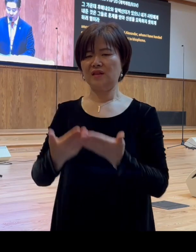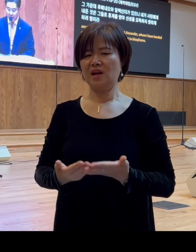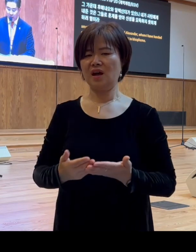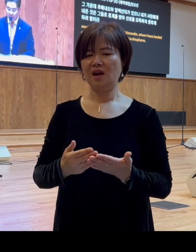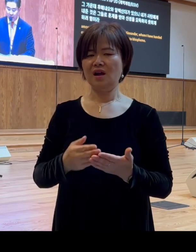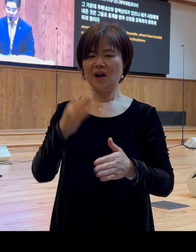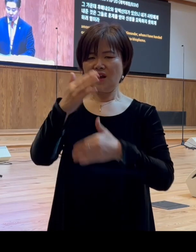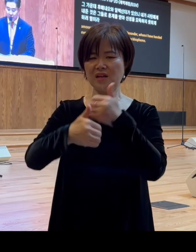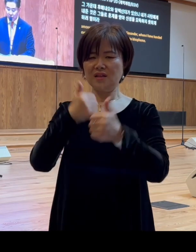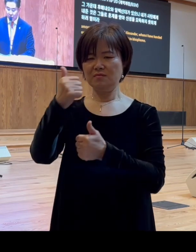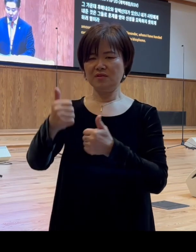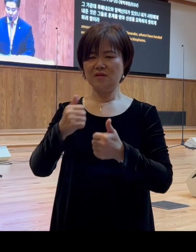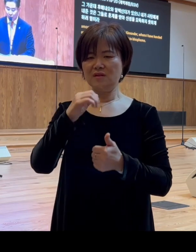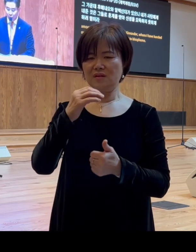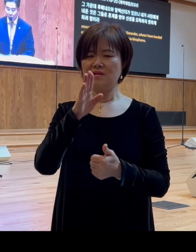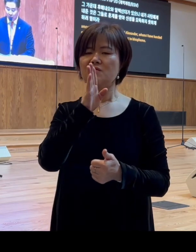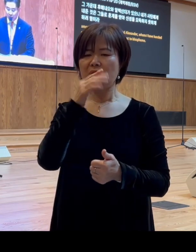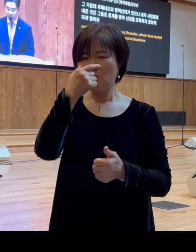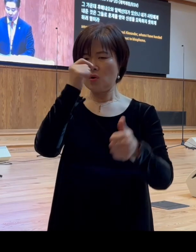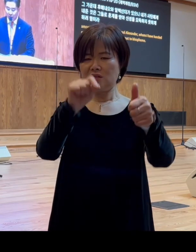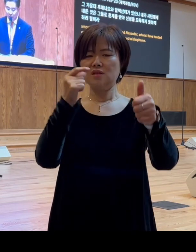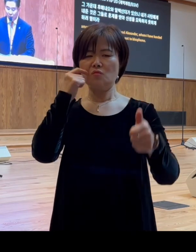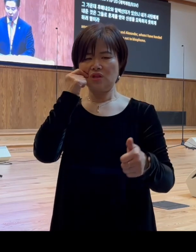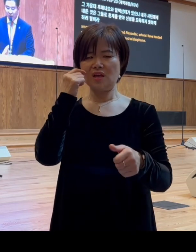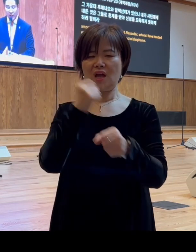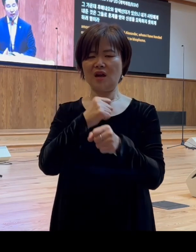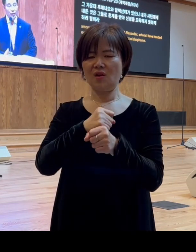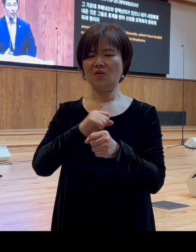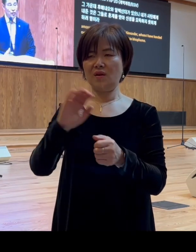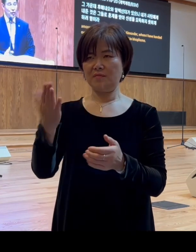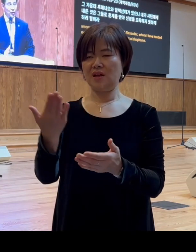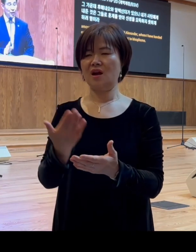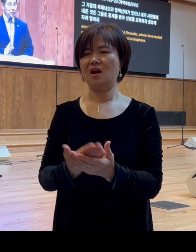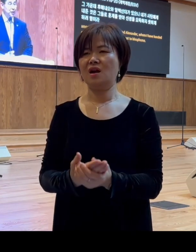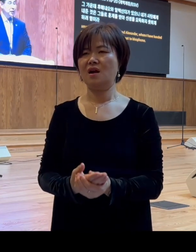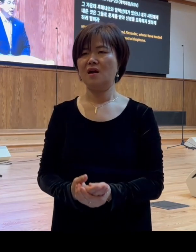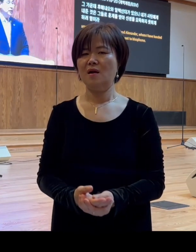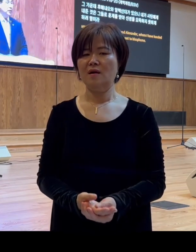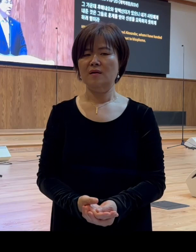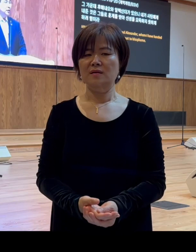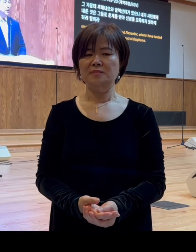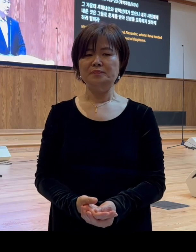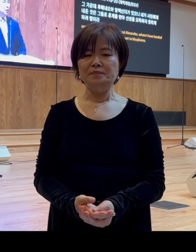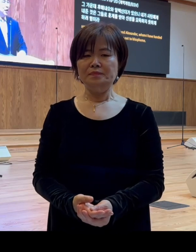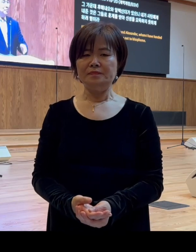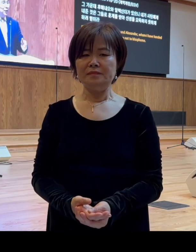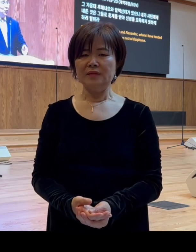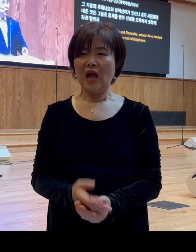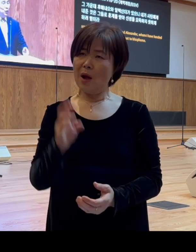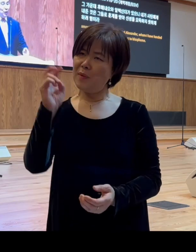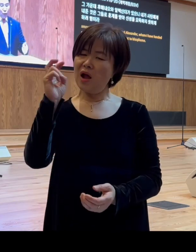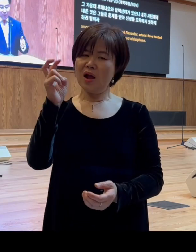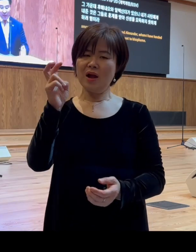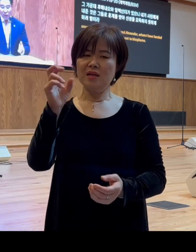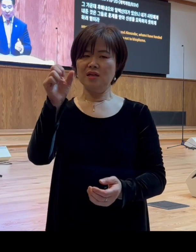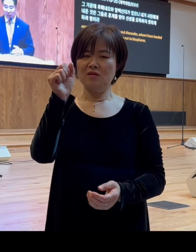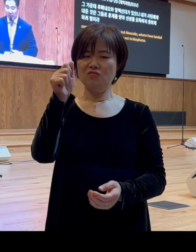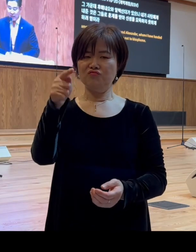신성을 모독하지 못하게 하려 함이니라 여러분 아마도 이 후메네오와 알렉산더는